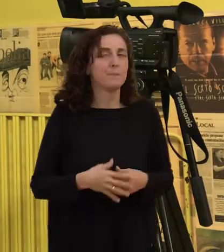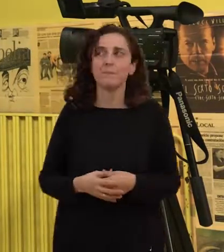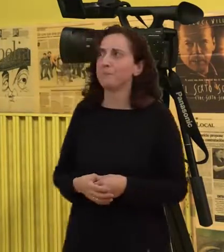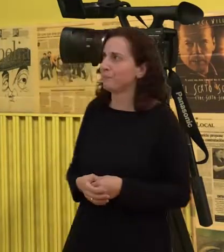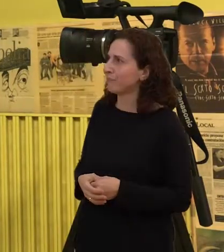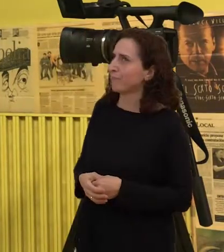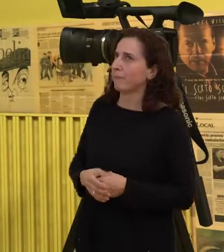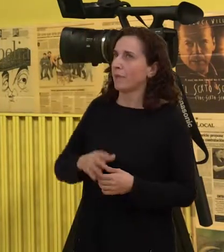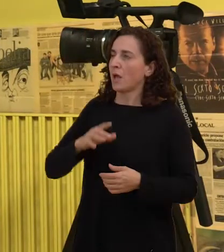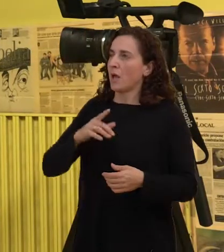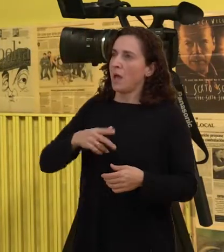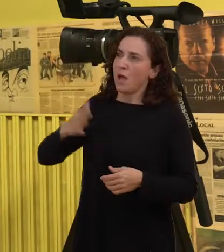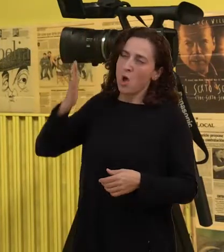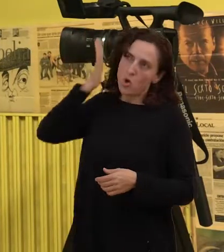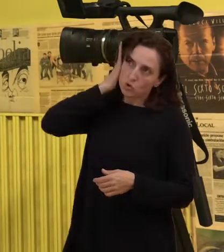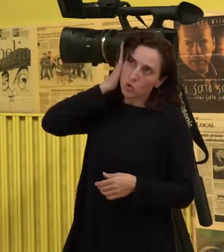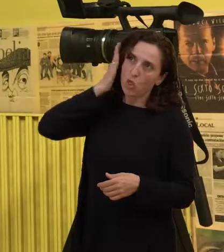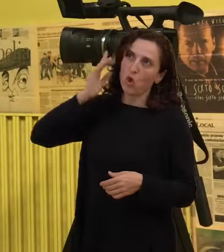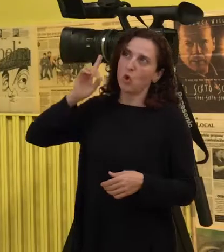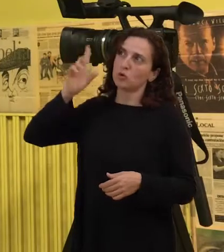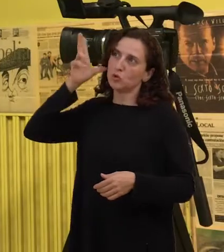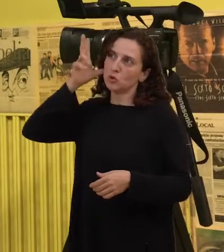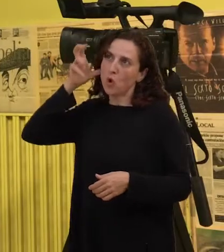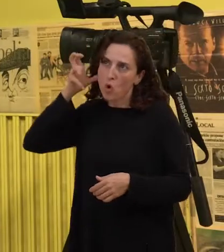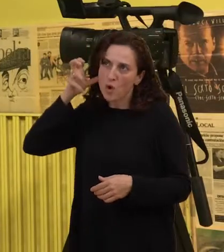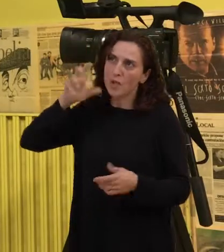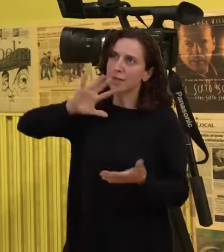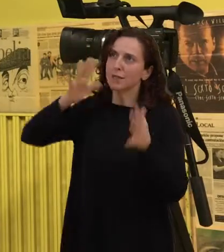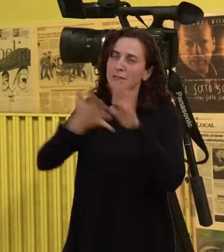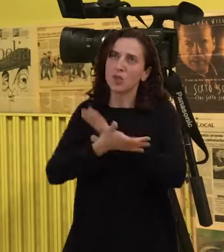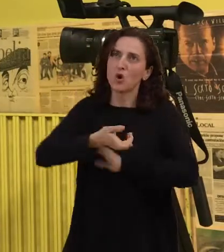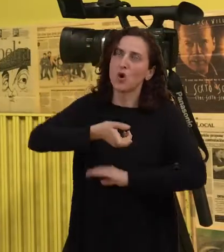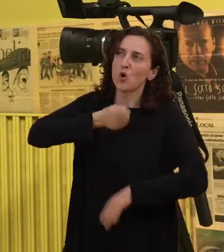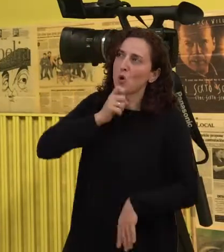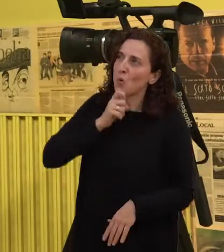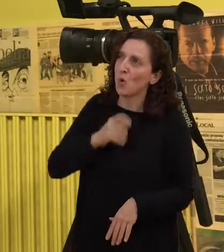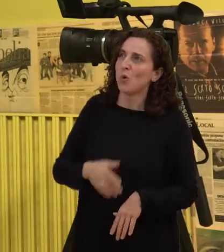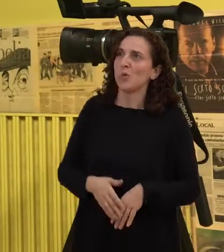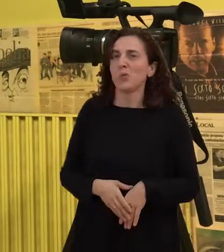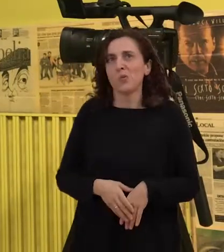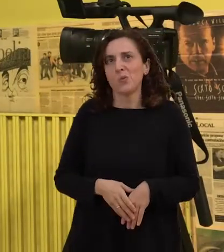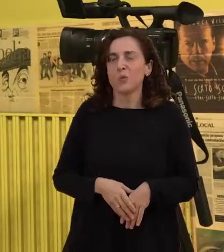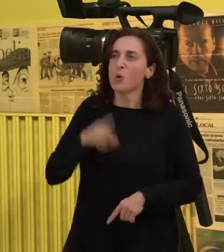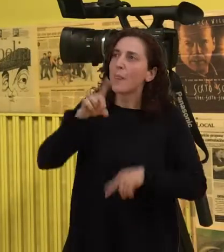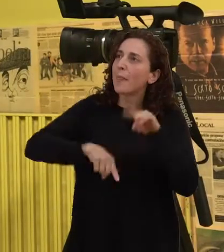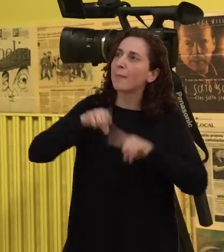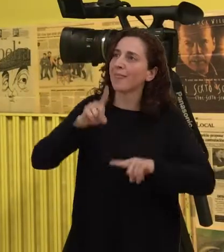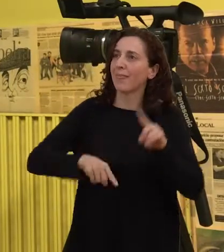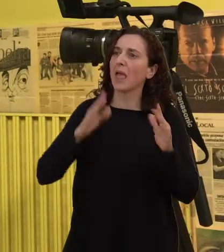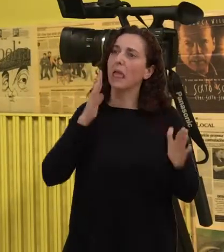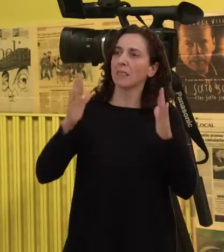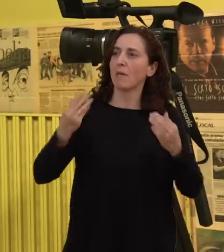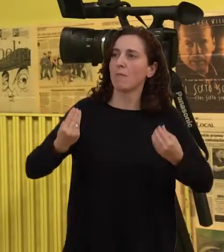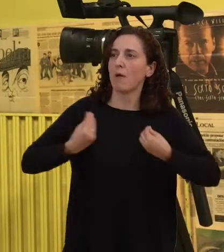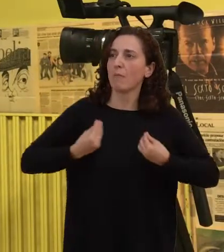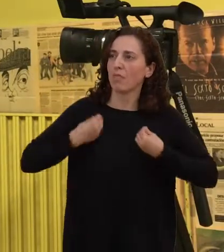transición de oír a non oír depende tamén da etapa da vida en que te toque, porque non é o mesmo